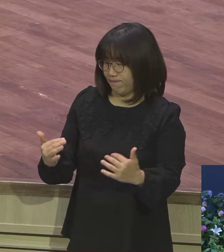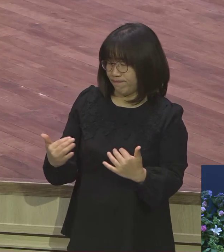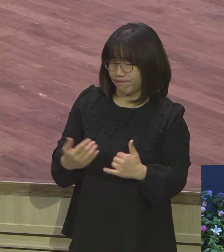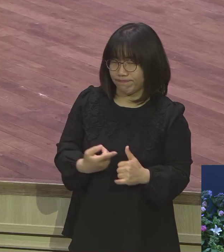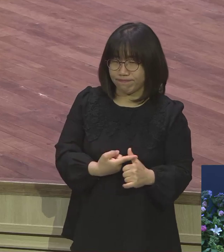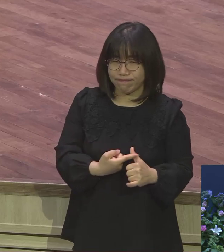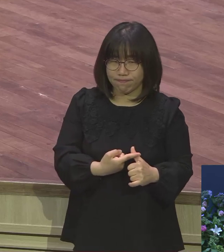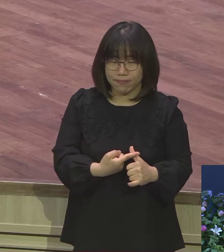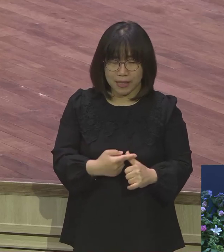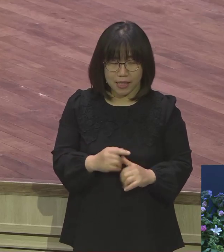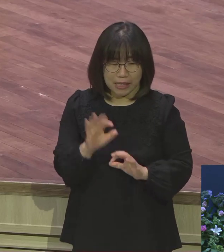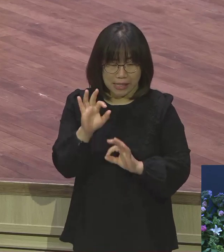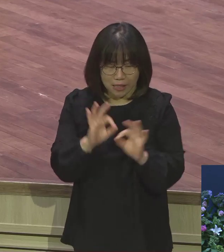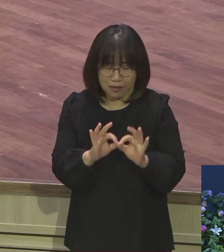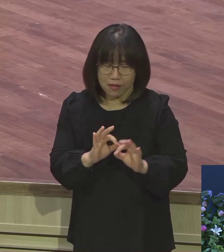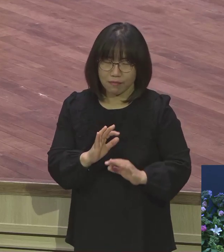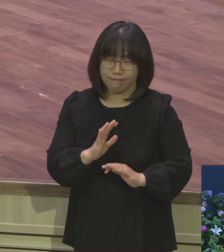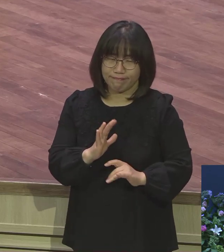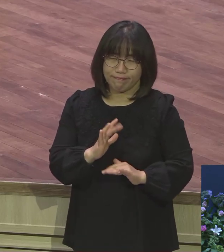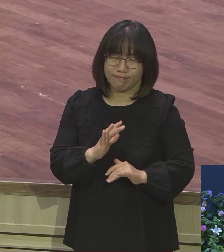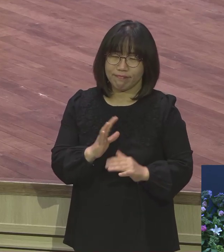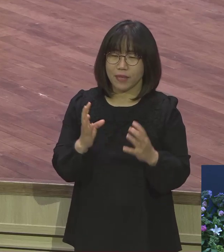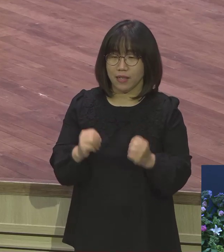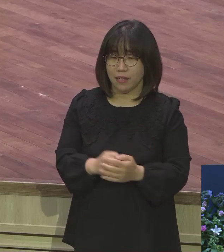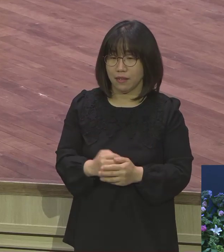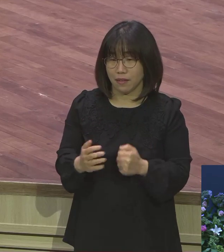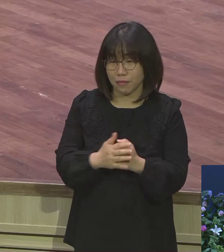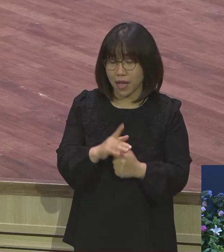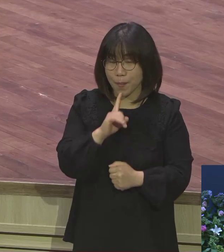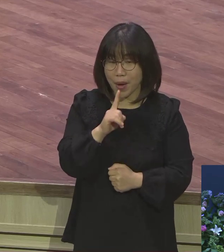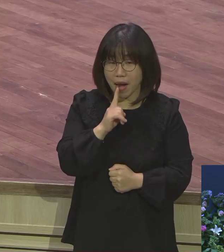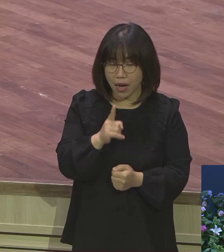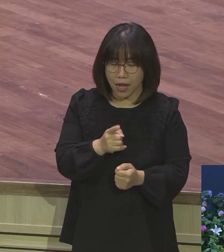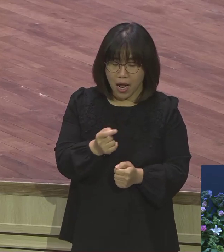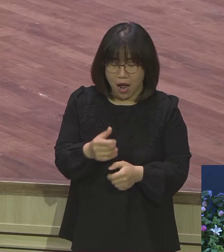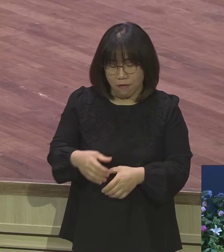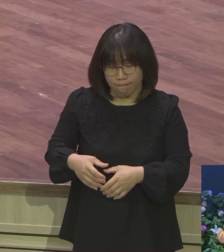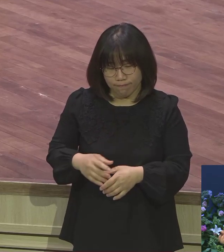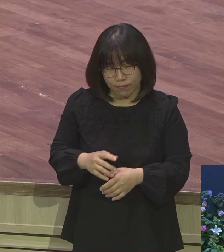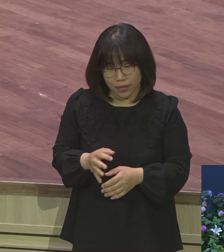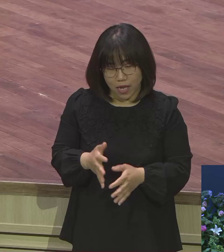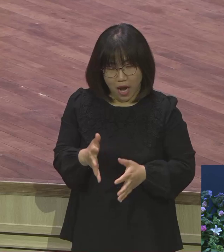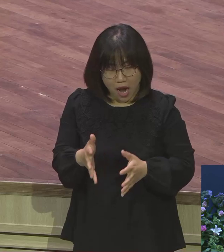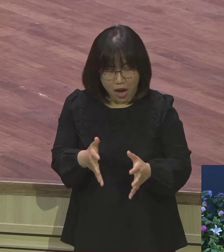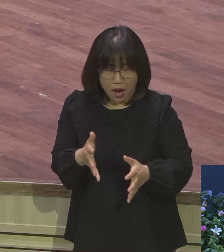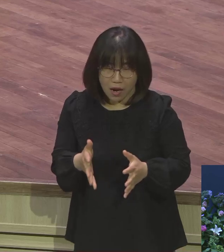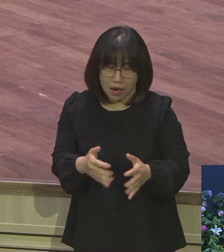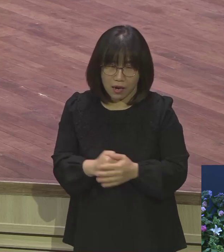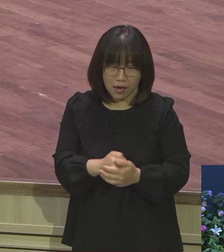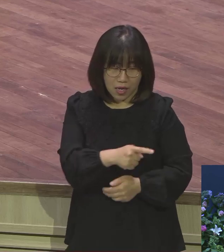실수하면 어떻게 하지. 영어를 할 줄 안 써도 영어 쪽은 자기보다 잘하는 사람이 비었으면 입도 못 벌려요.